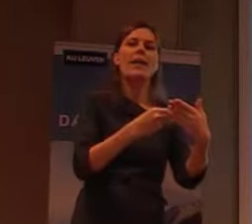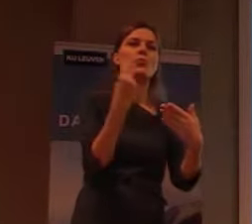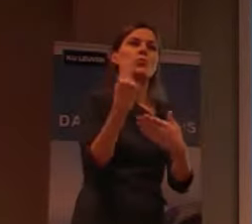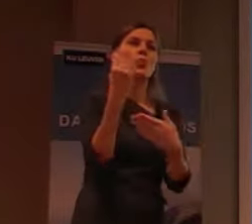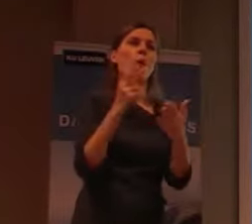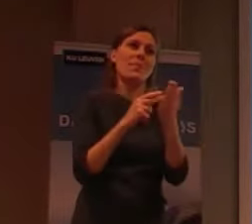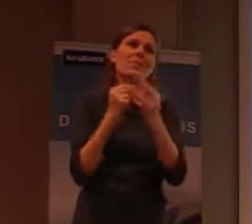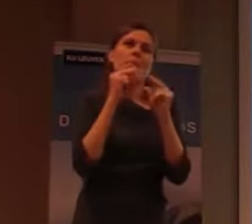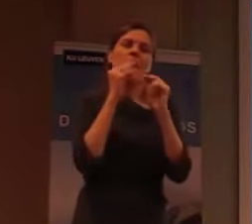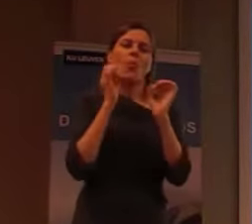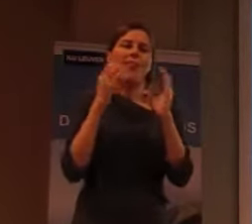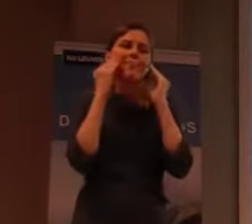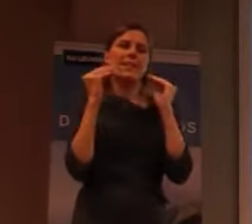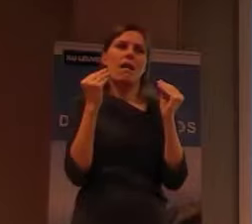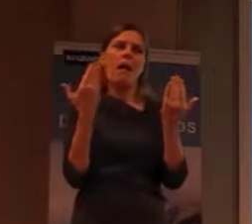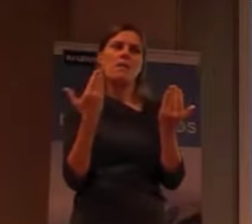in Dutch.